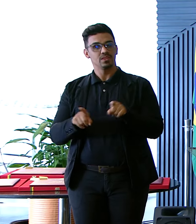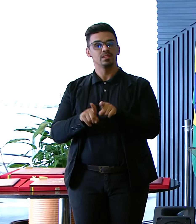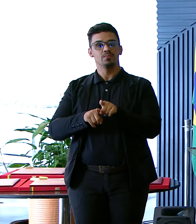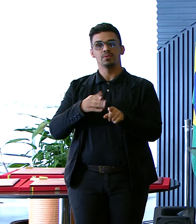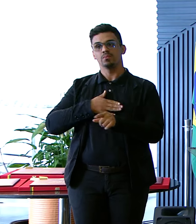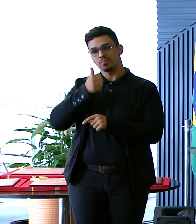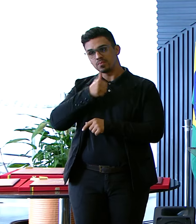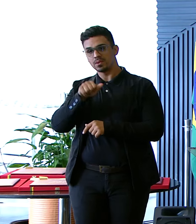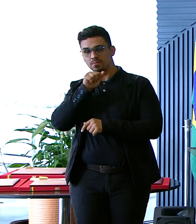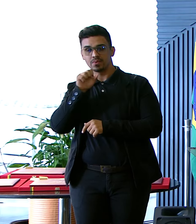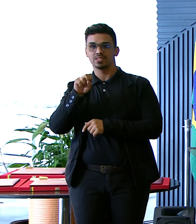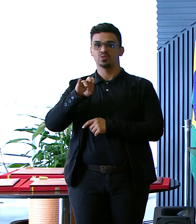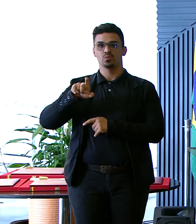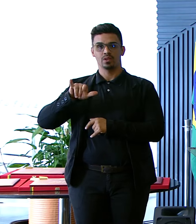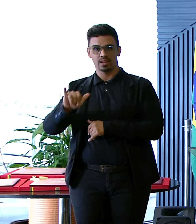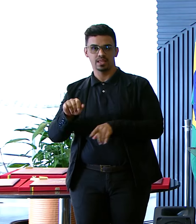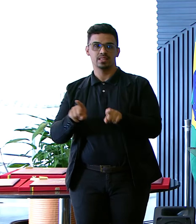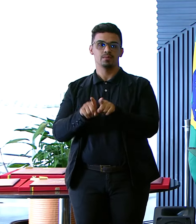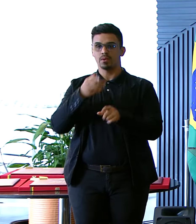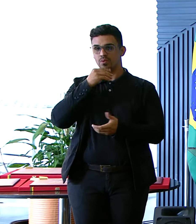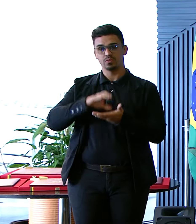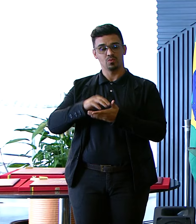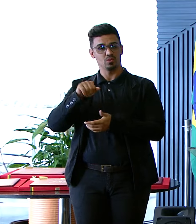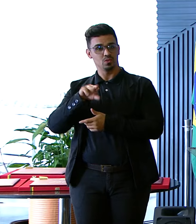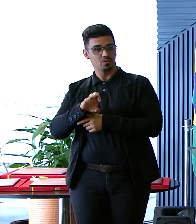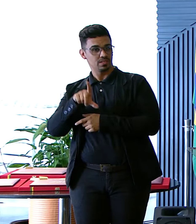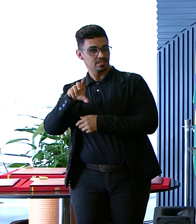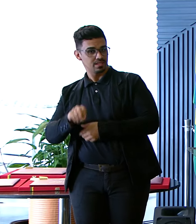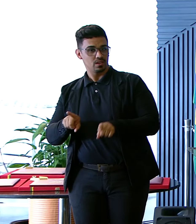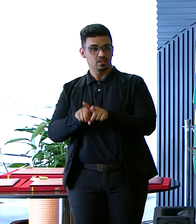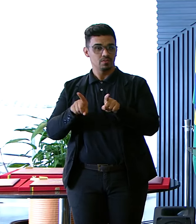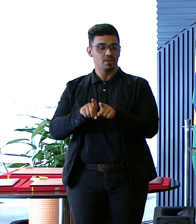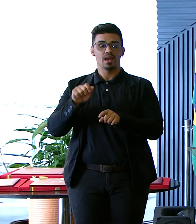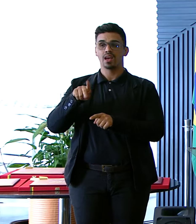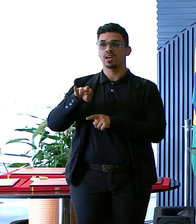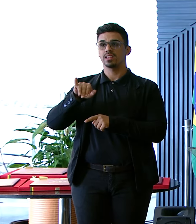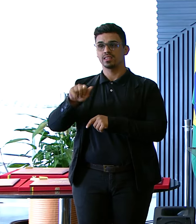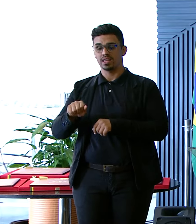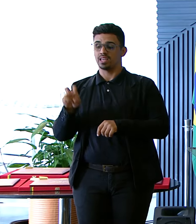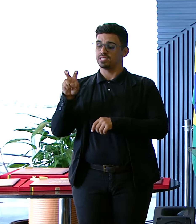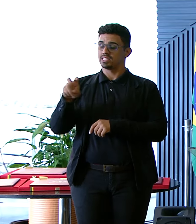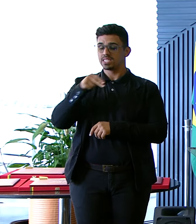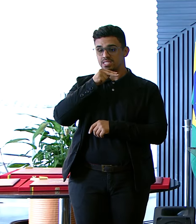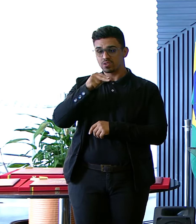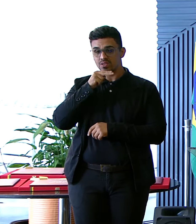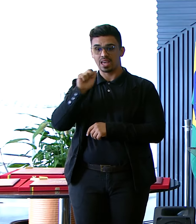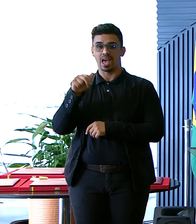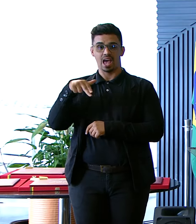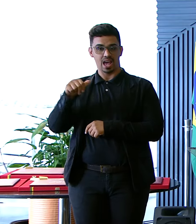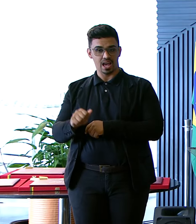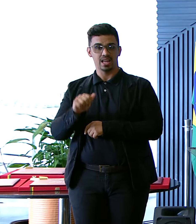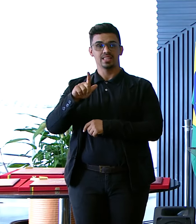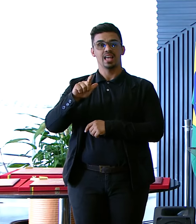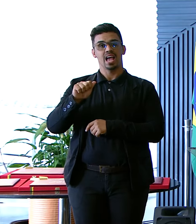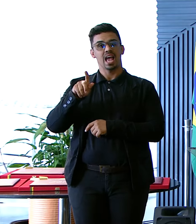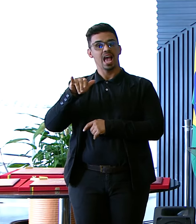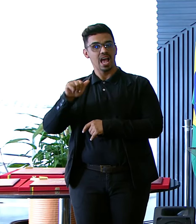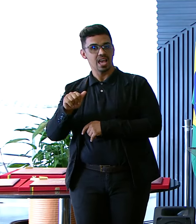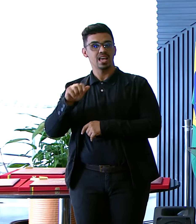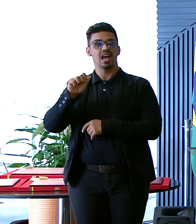Do meu esposo Marcelo Do meu irmão André E da esposa dele Dos cinco netos Ana Gaia